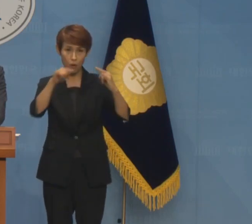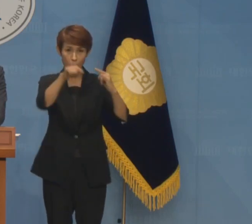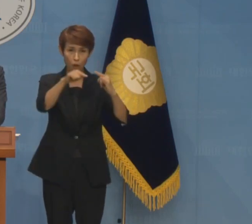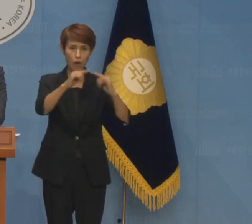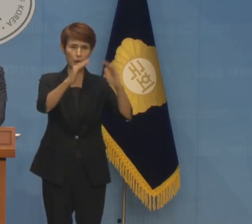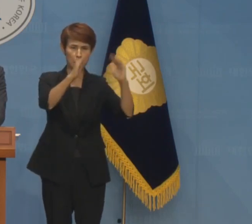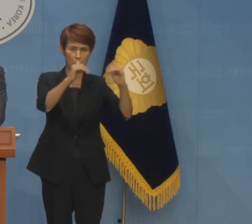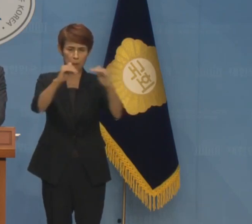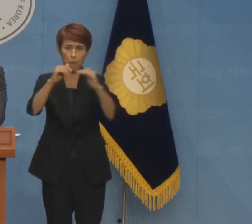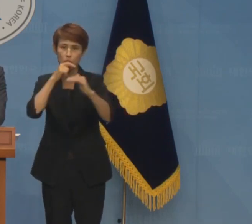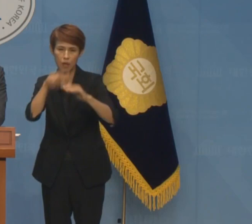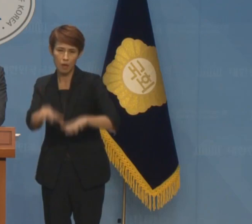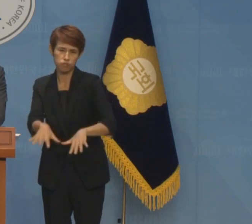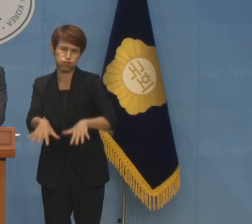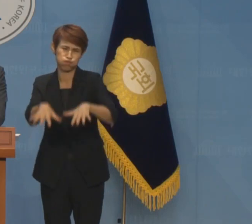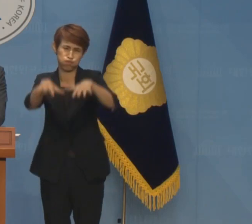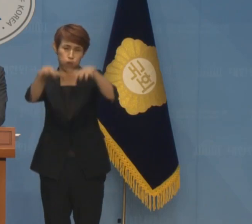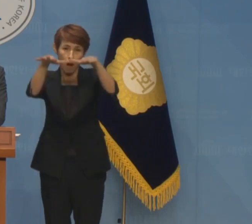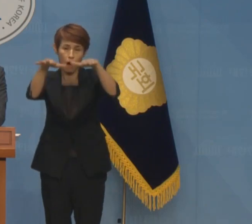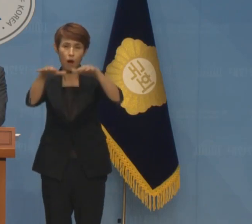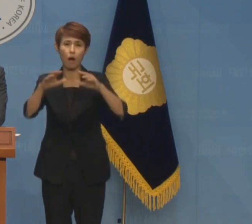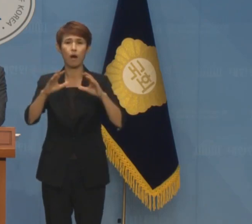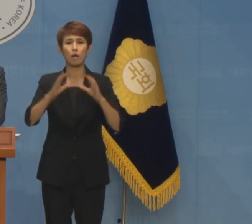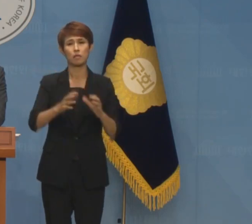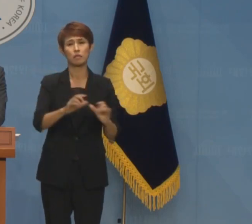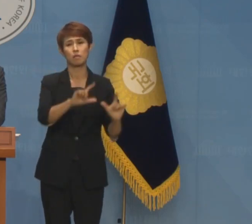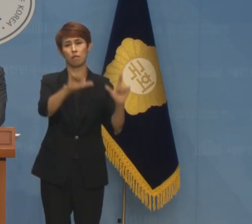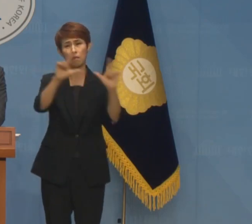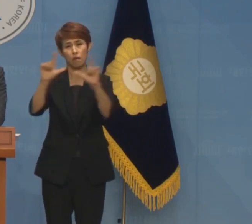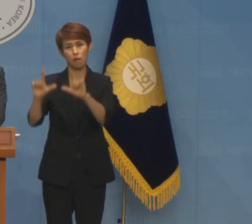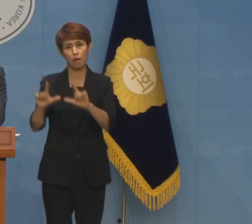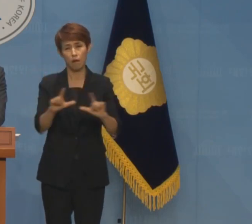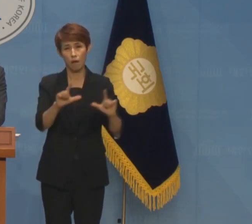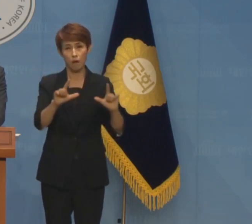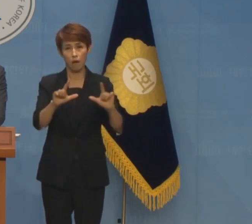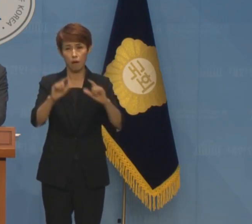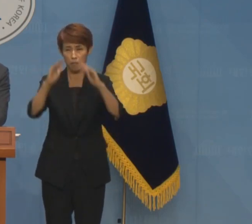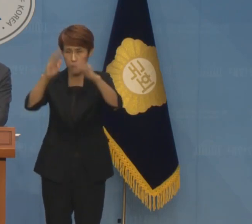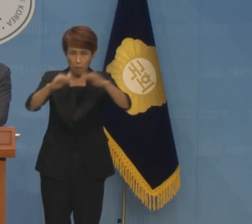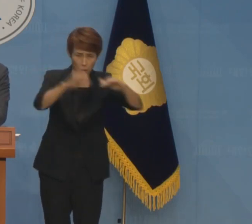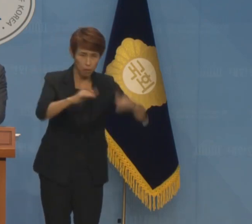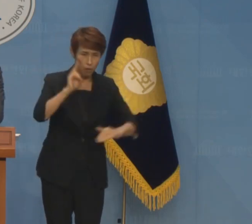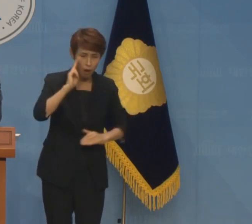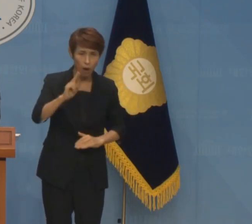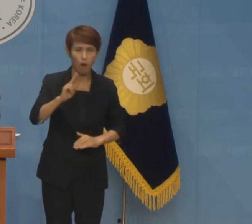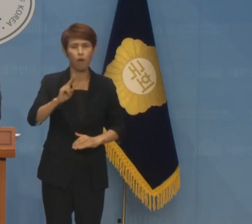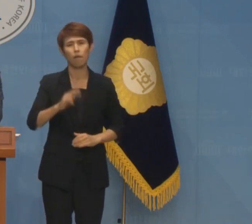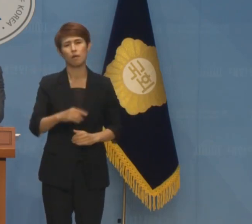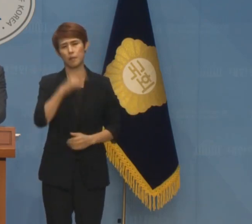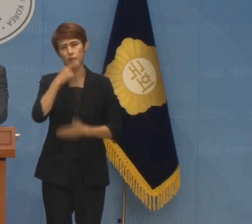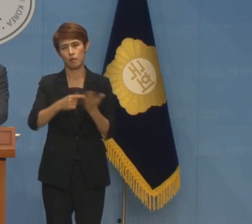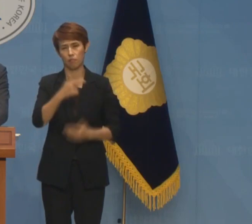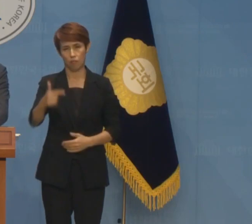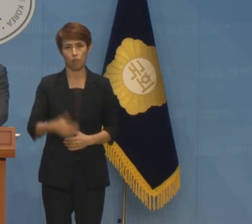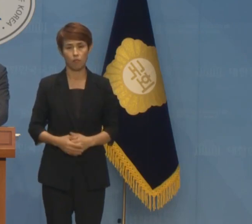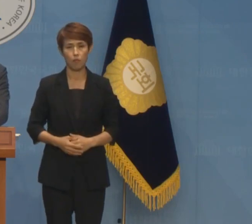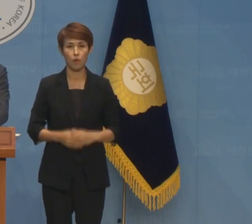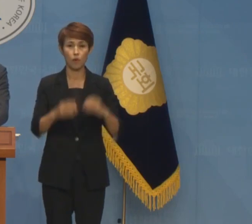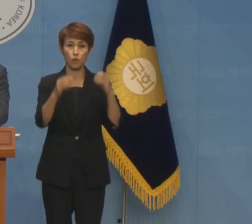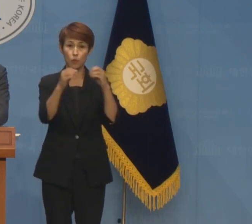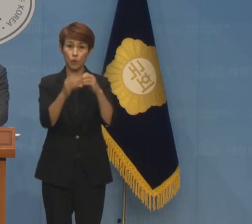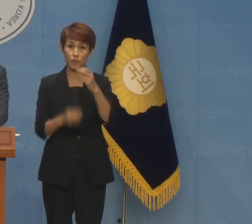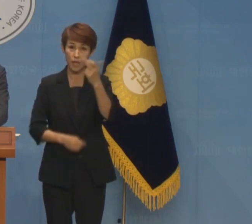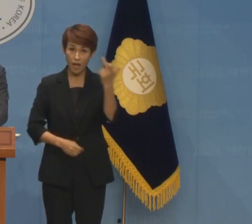시민과 농민들의 삶의 터전이 한순간에 무너졌습니다. 논산시는 7월 8일부터